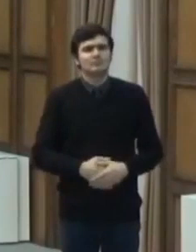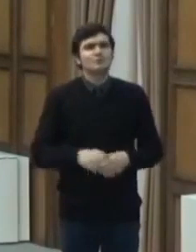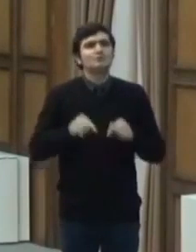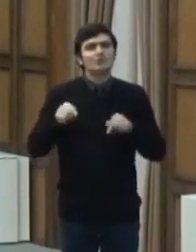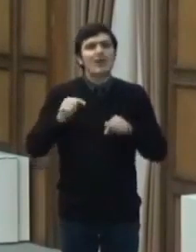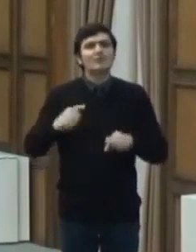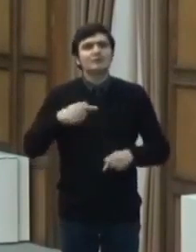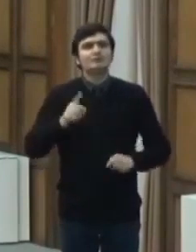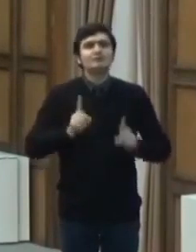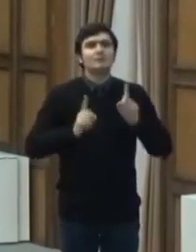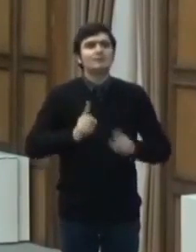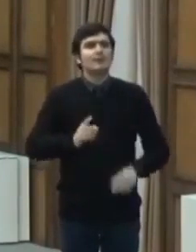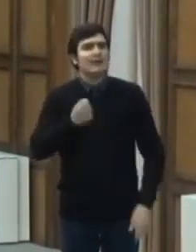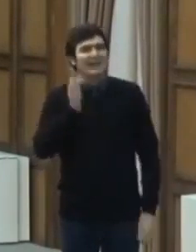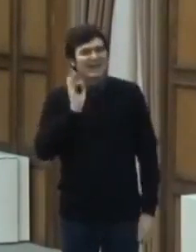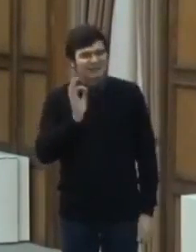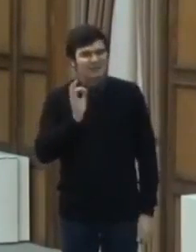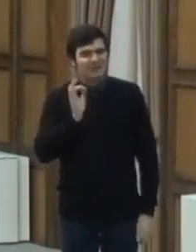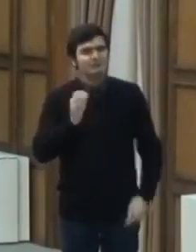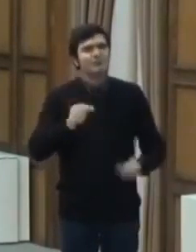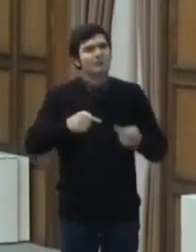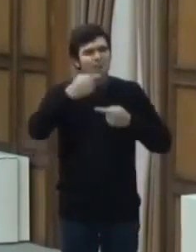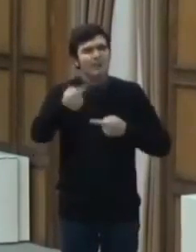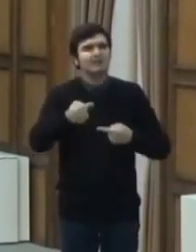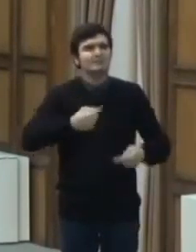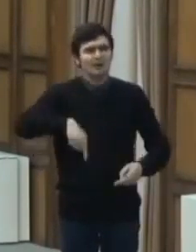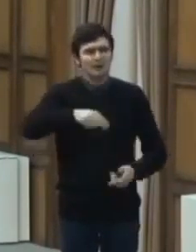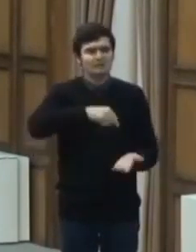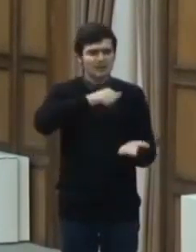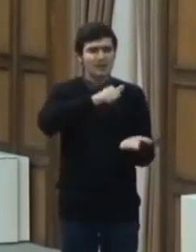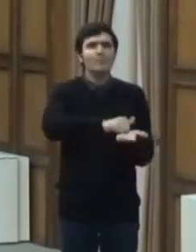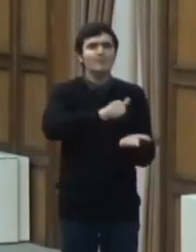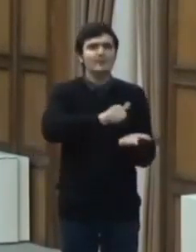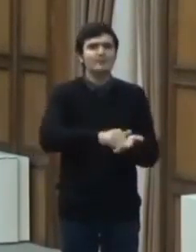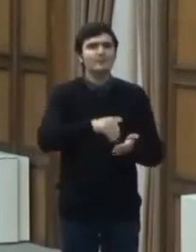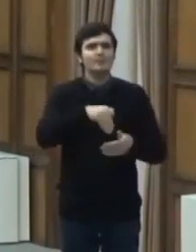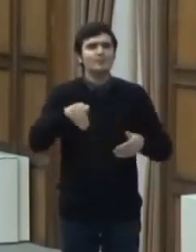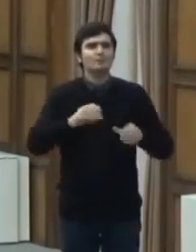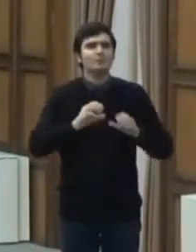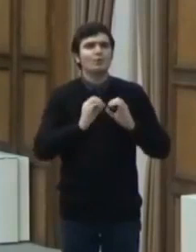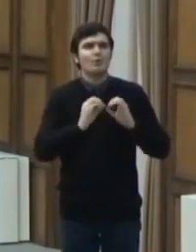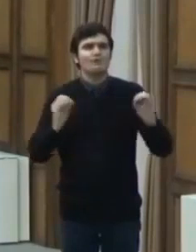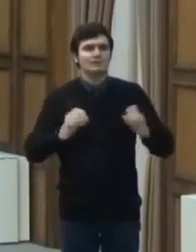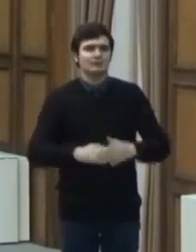excepții care urmează să fie publicate în monitorul oficial.